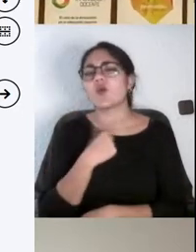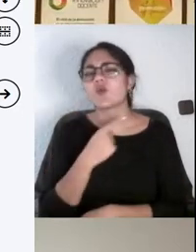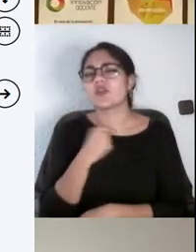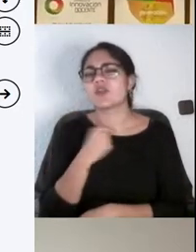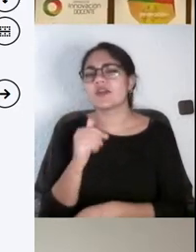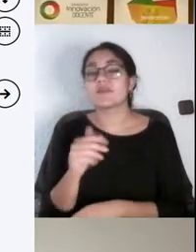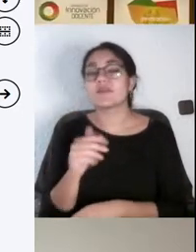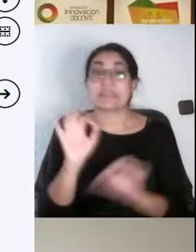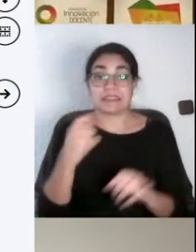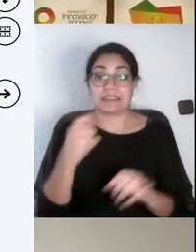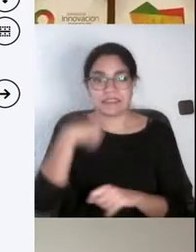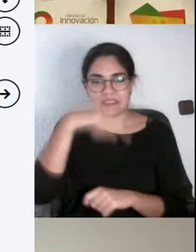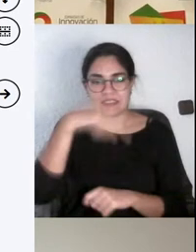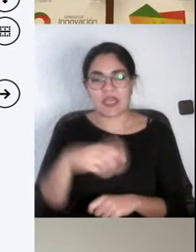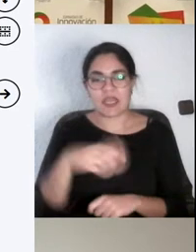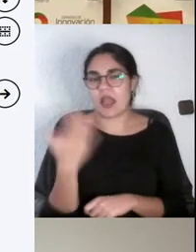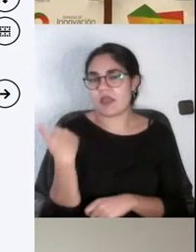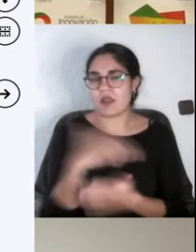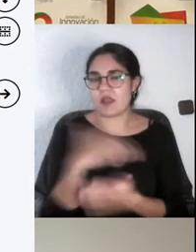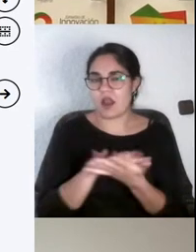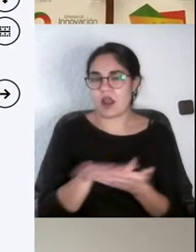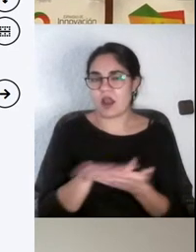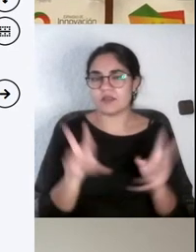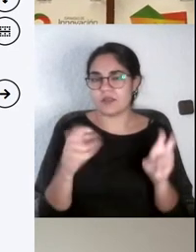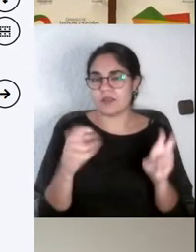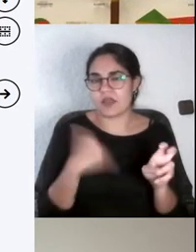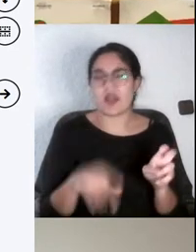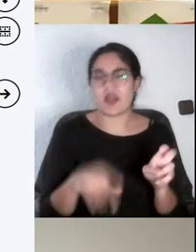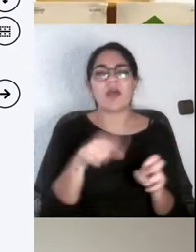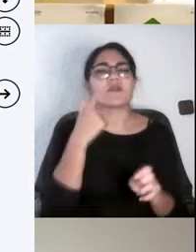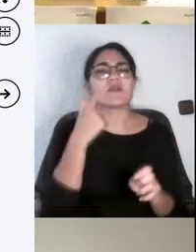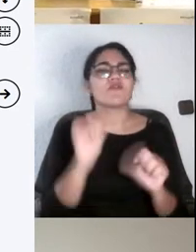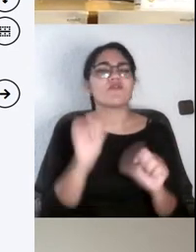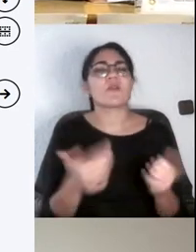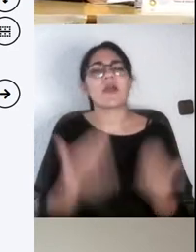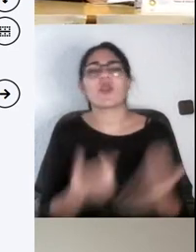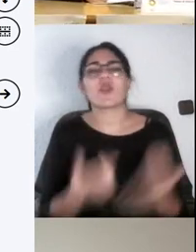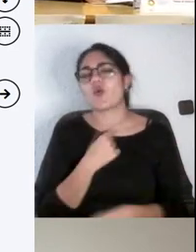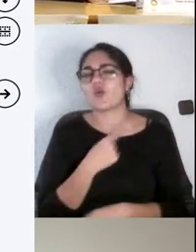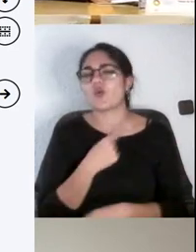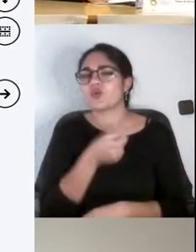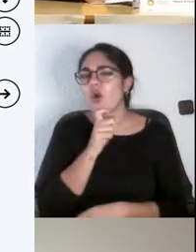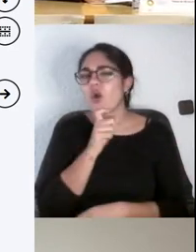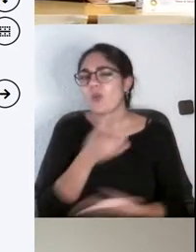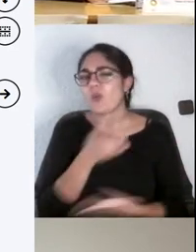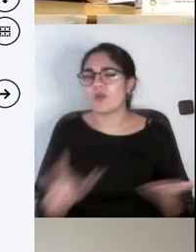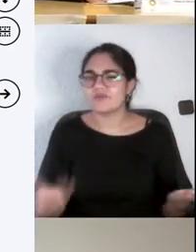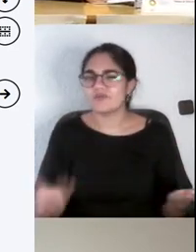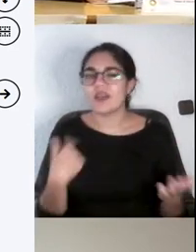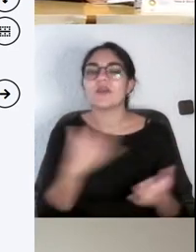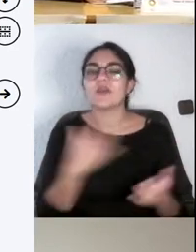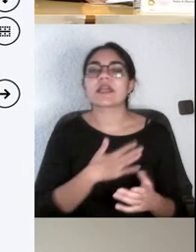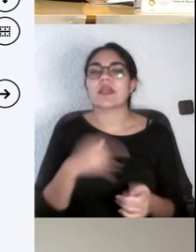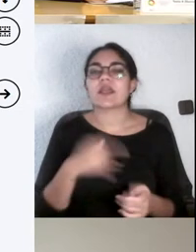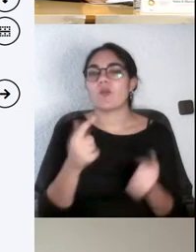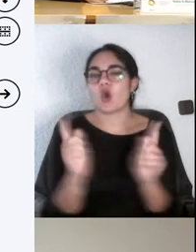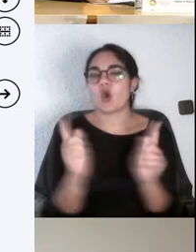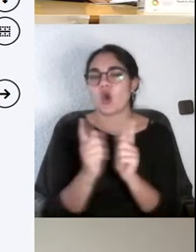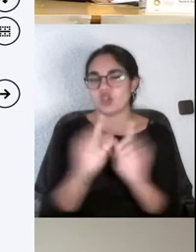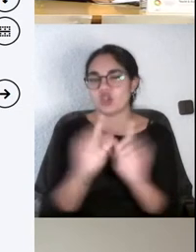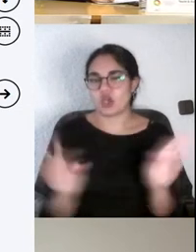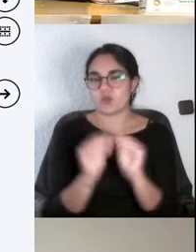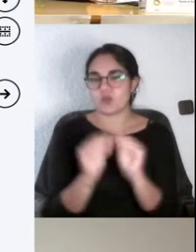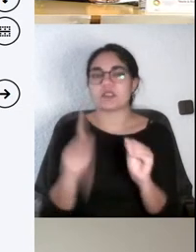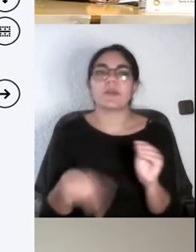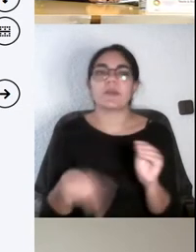de ayer se trató de este tema, pero si alguien no asistió, me gustaría que o bien resumieses, o bien, pues dios esta opinión